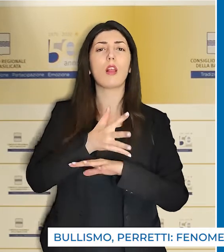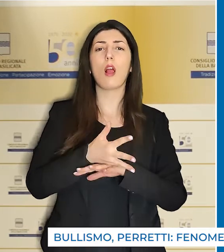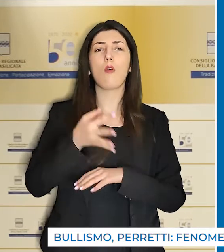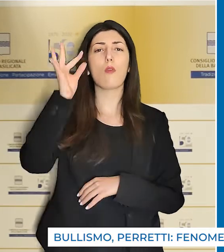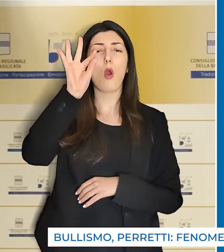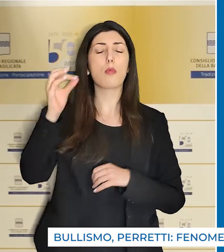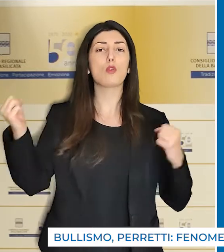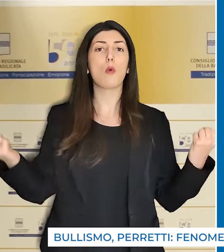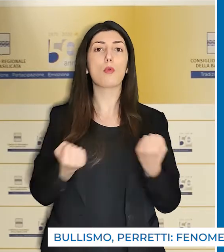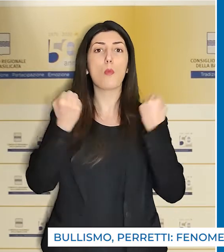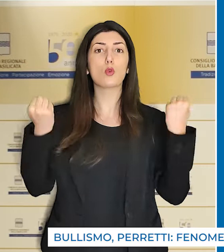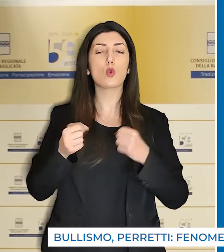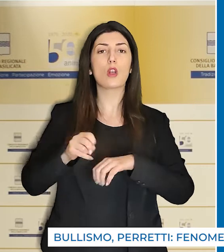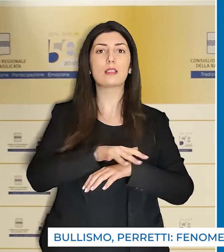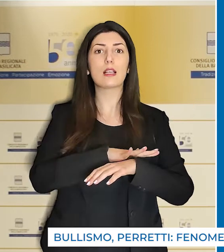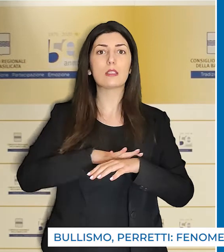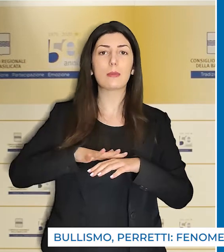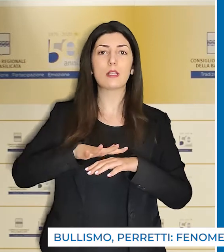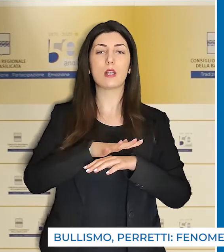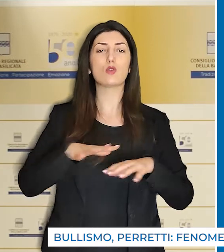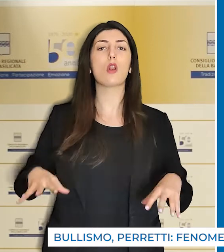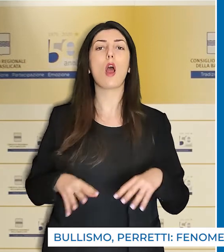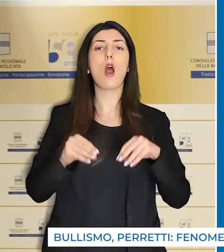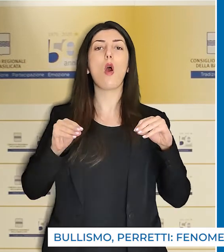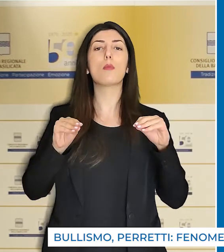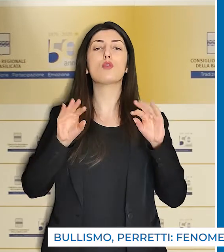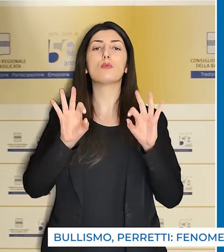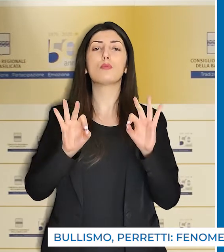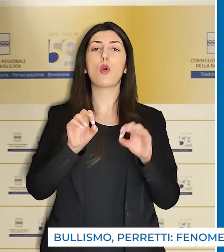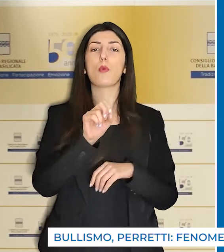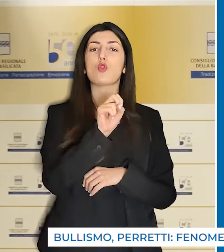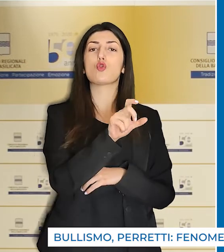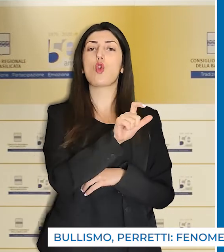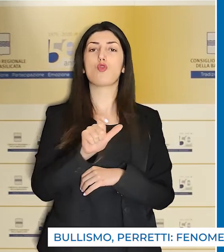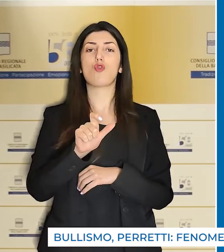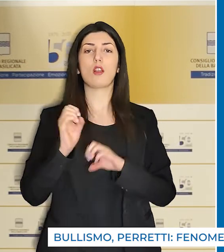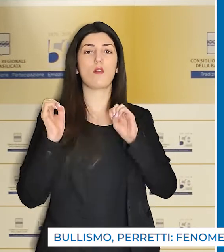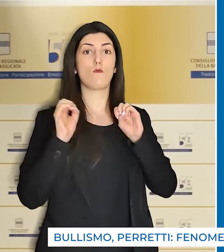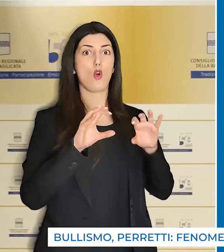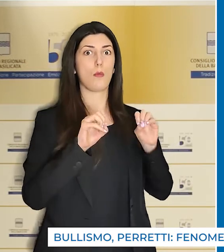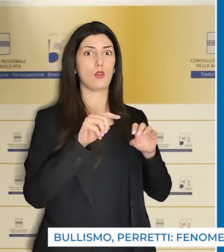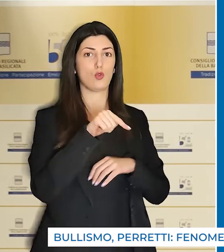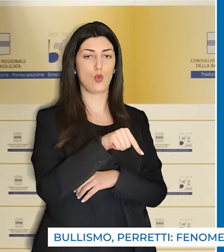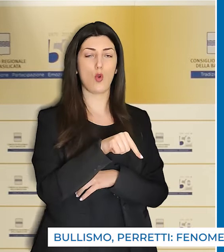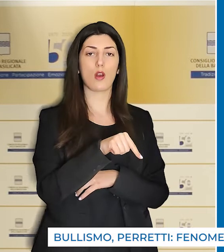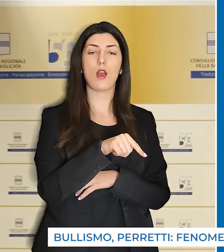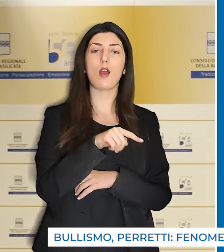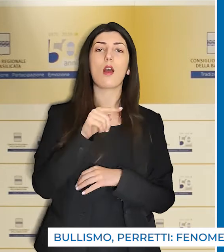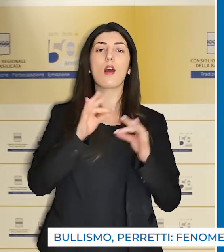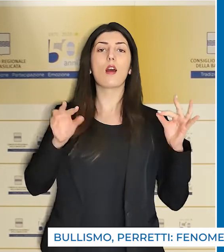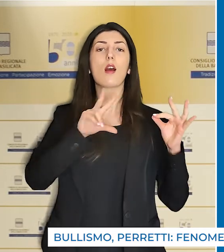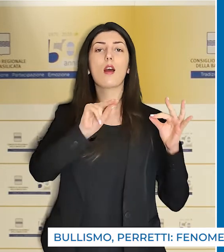di sensibilizzazione a partire dalla formazione dei docenti. Lo ha evidenziato la